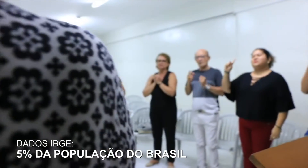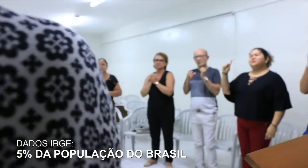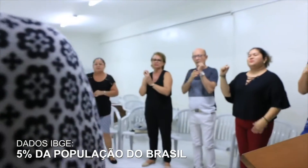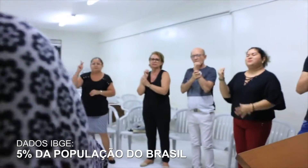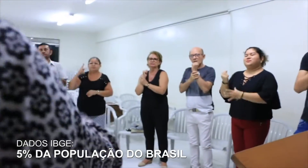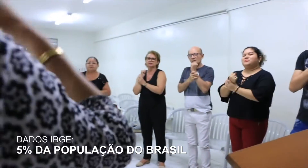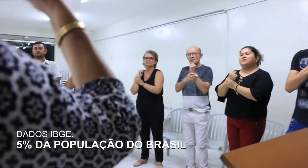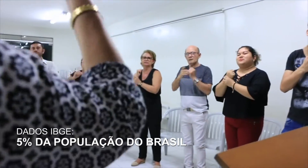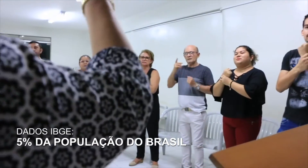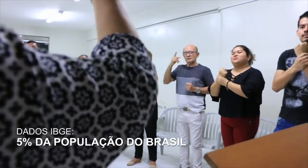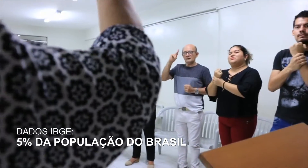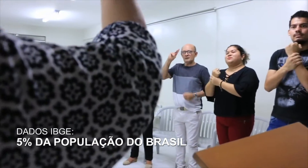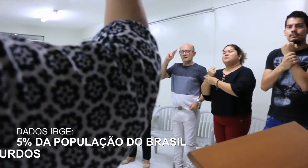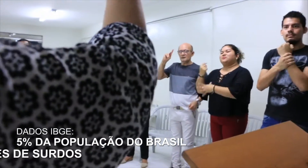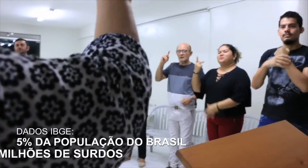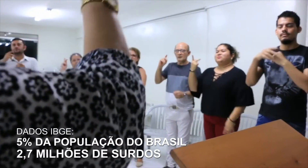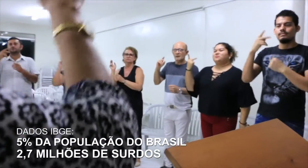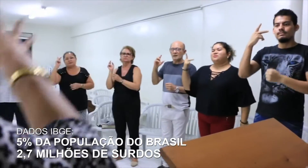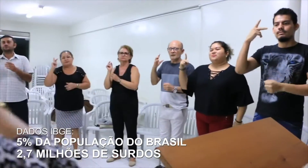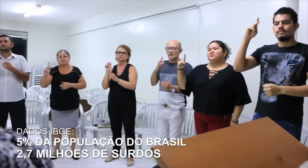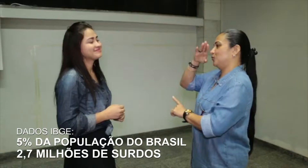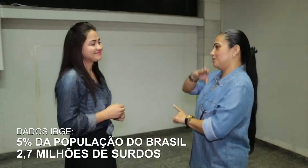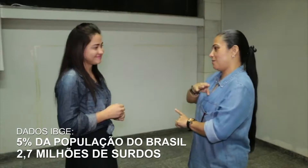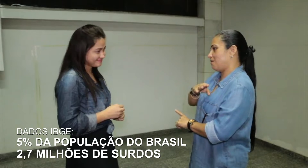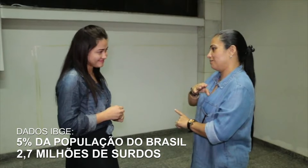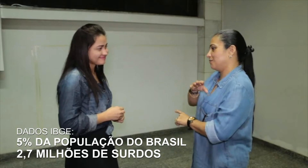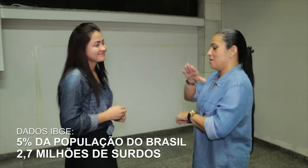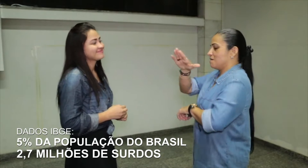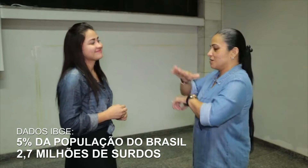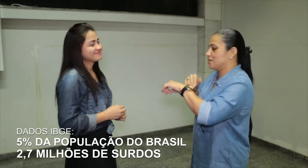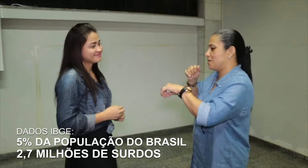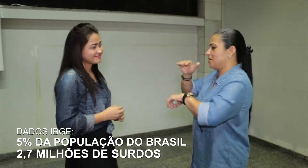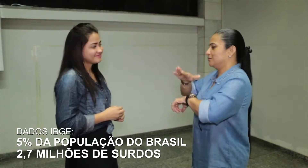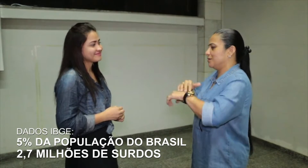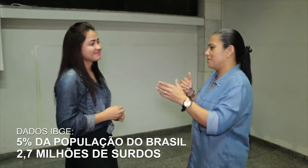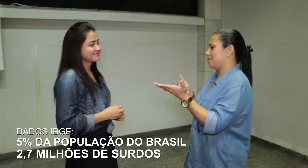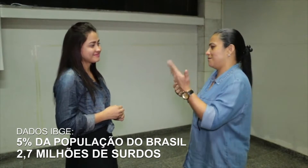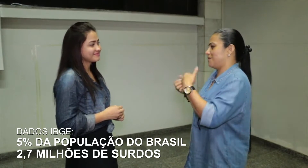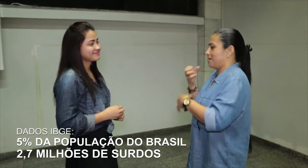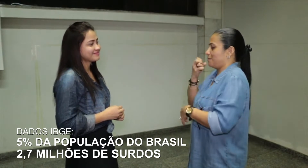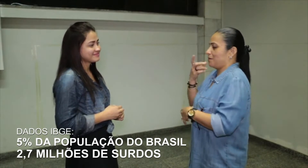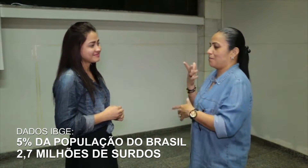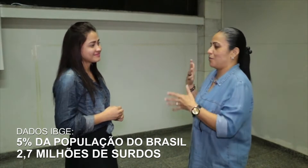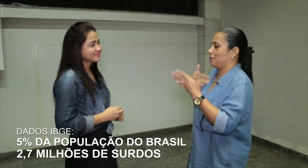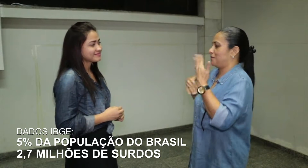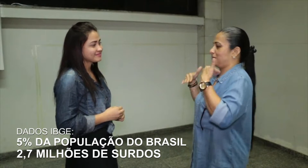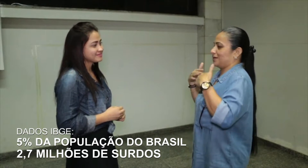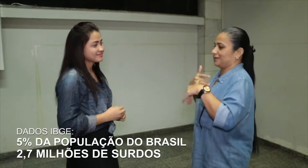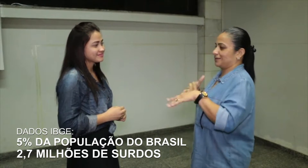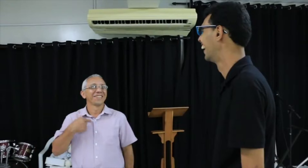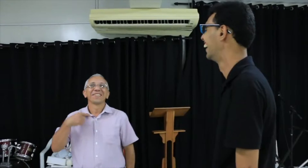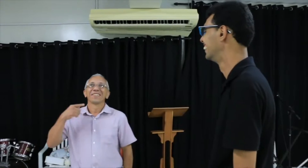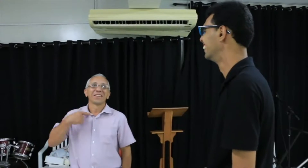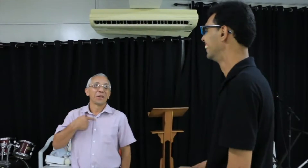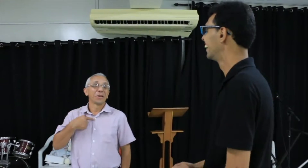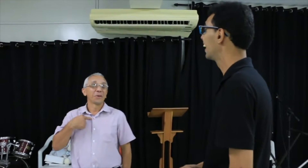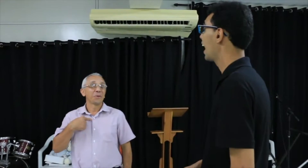auditiva, um total de 2,7 milhões de pessoas que não conseguem ouvir nada. Em Belém do Pará,